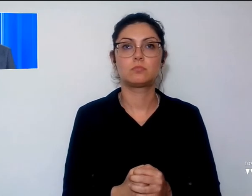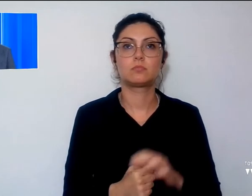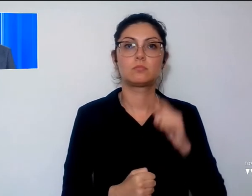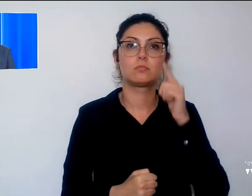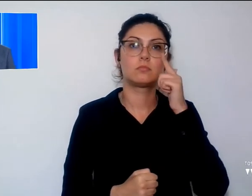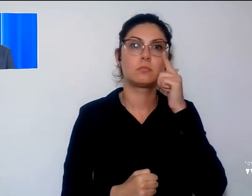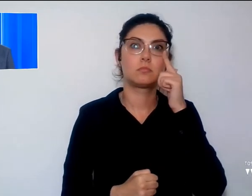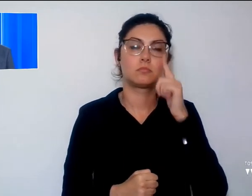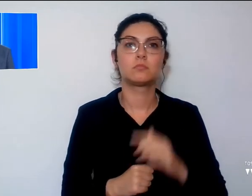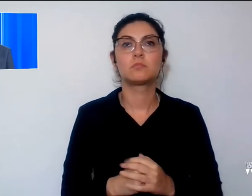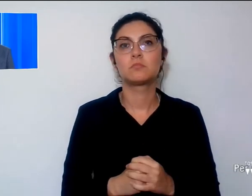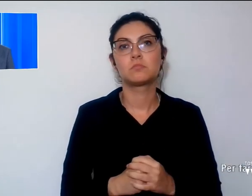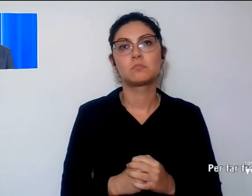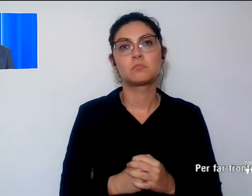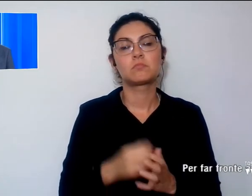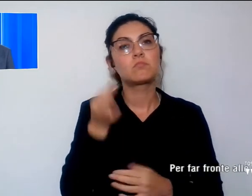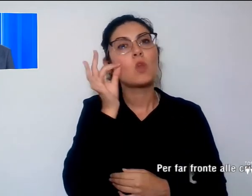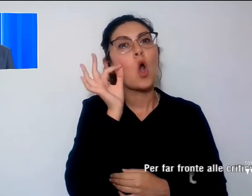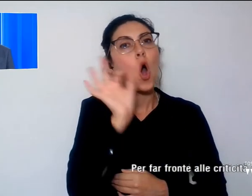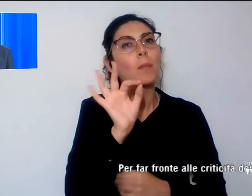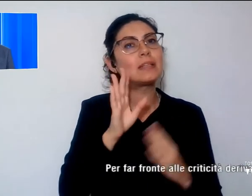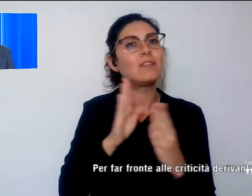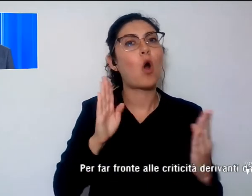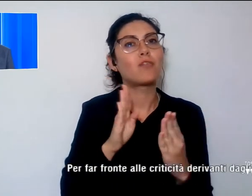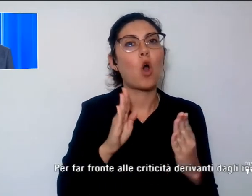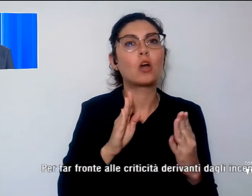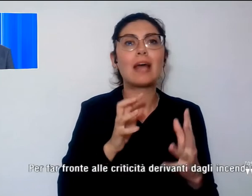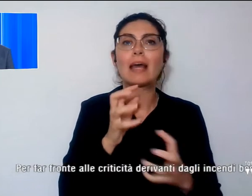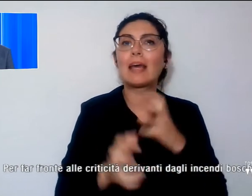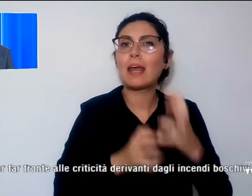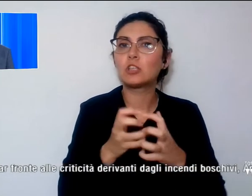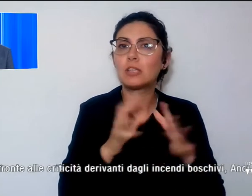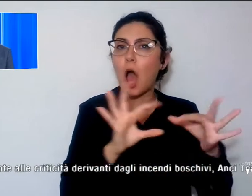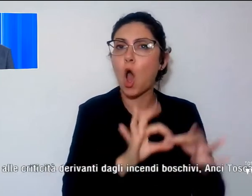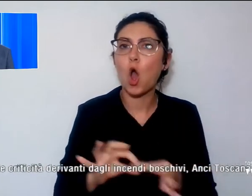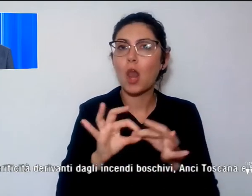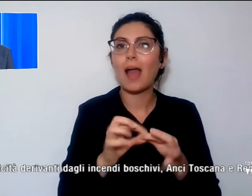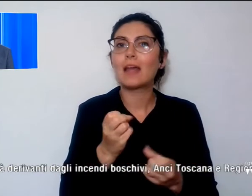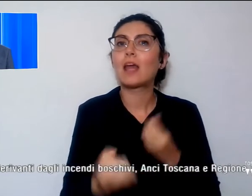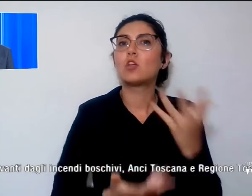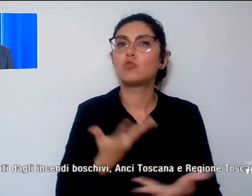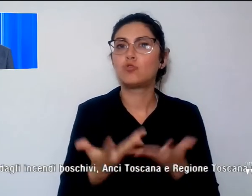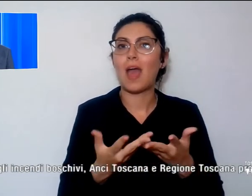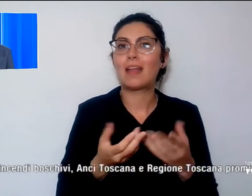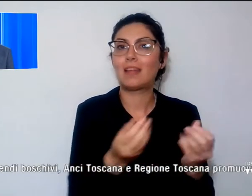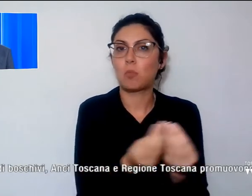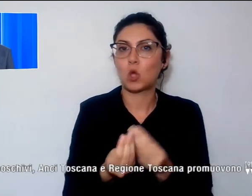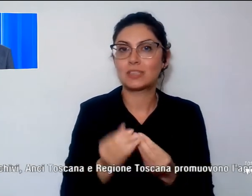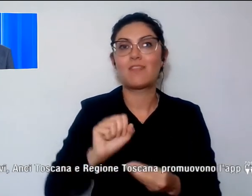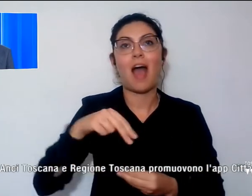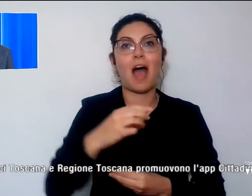Per far fronte alle criticità derivanti dagli incendi boschivi, Anci Toscana e Regione